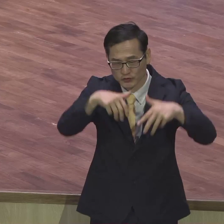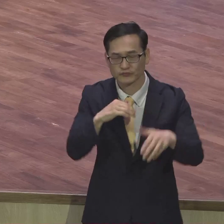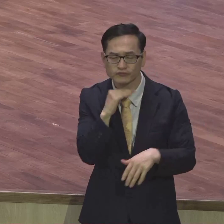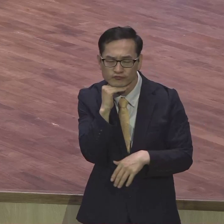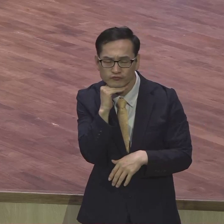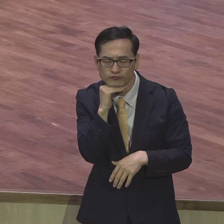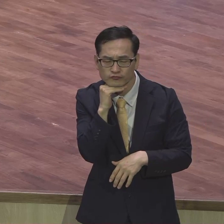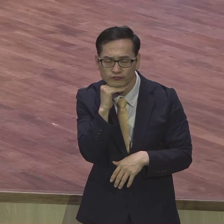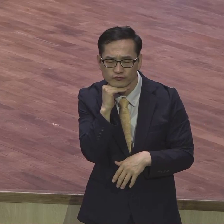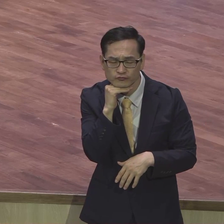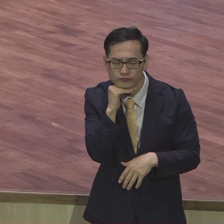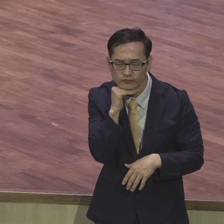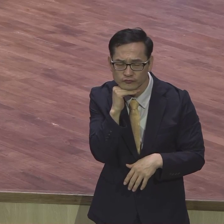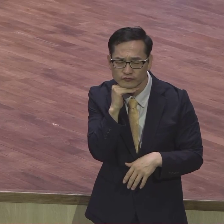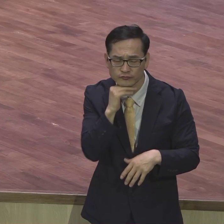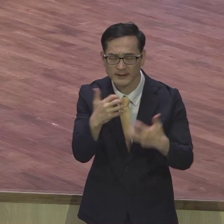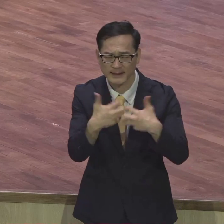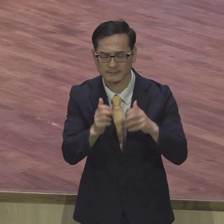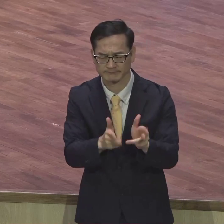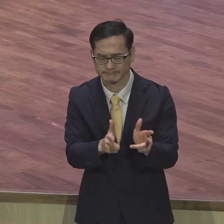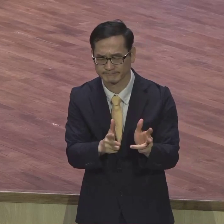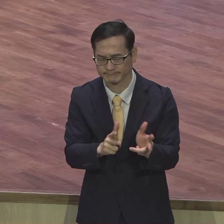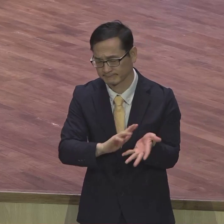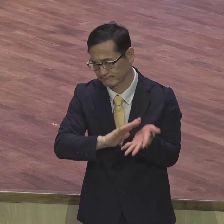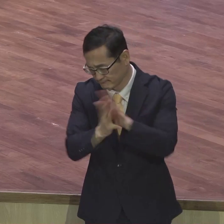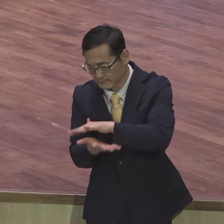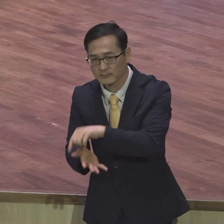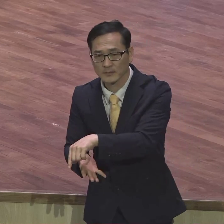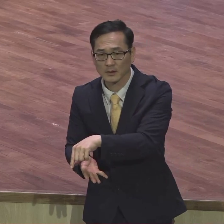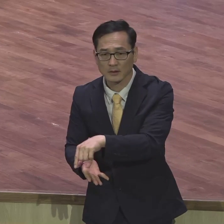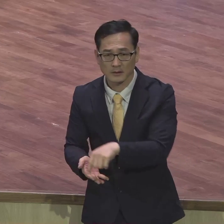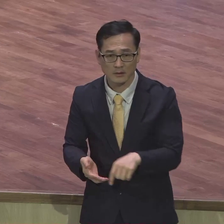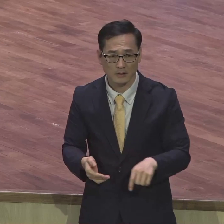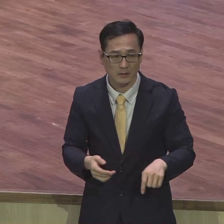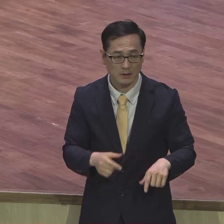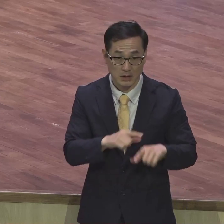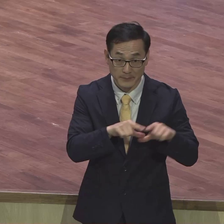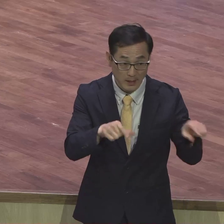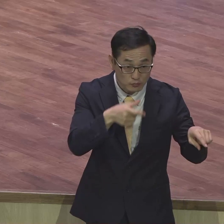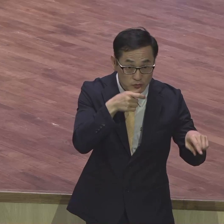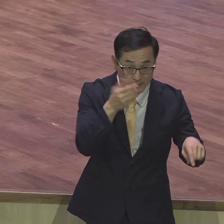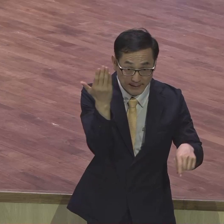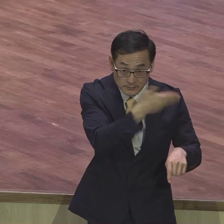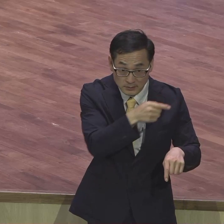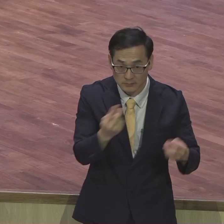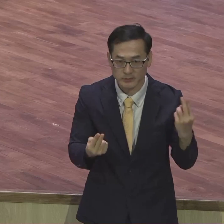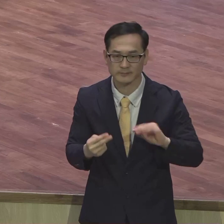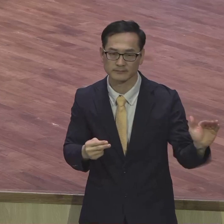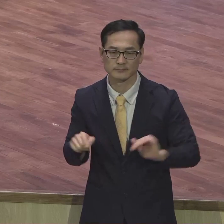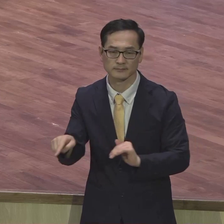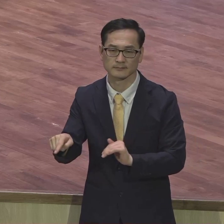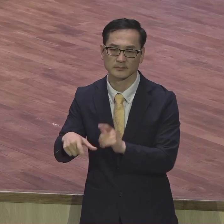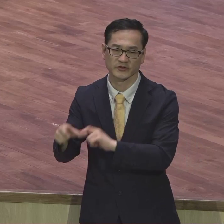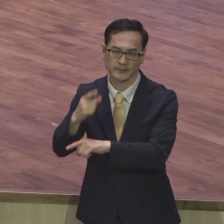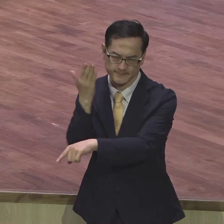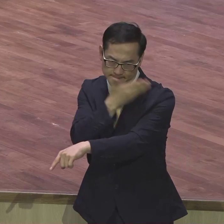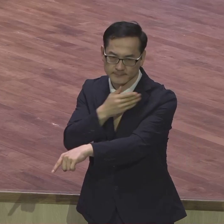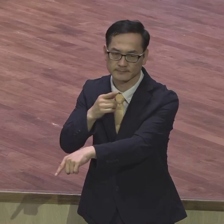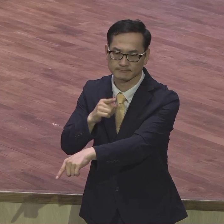생수가 더 물이 좋다는 거예요 그걸 데이터가 다 나온 것을 그렇게 가지고 이야기하는 거예요 그래서 그거를 이제